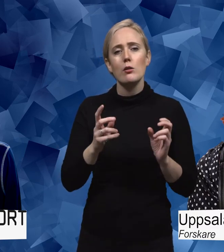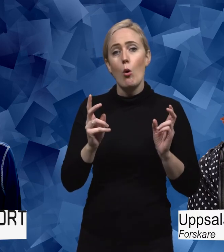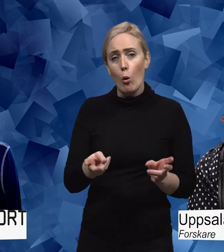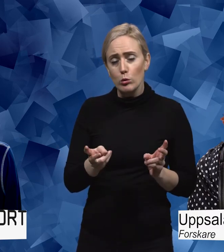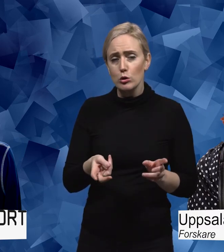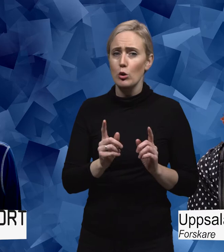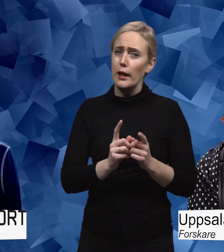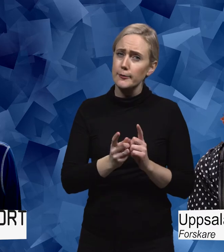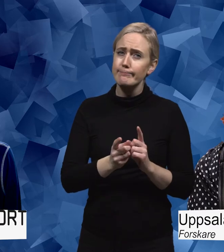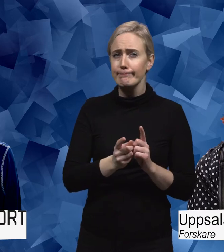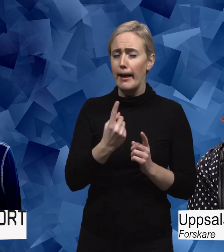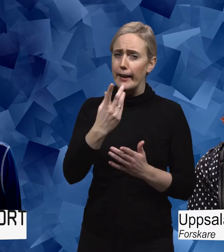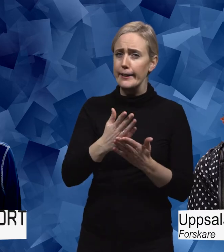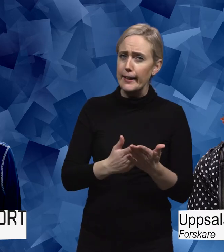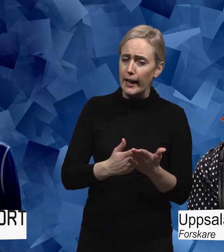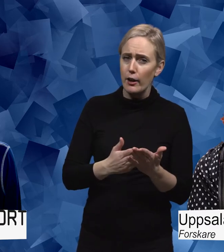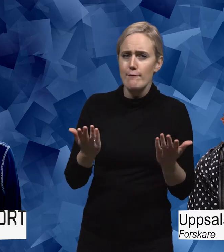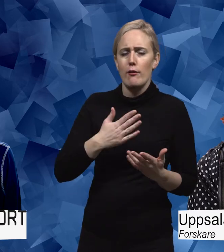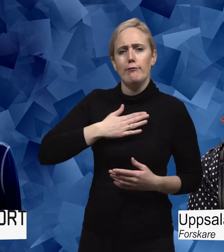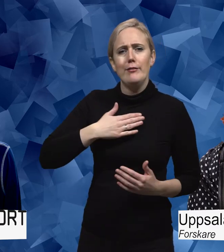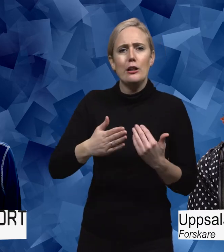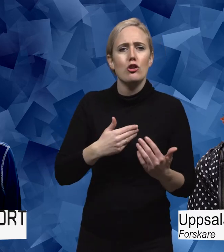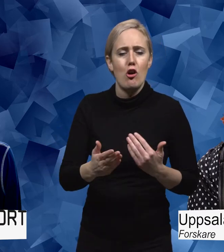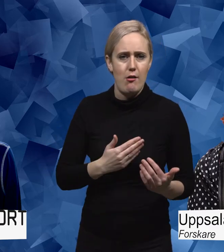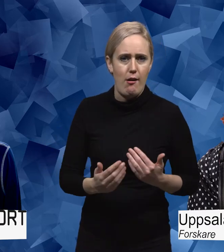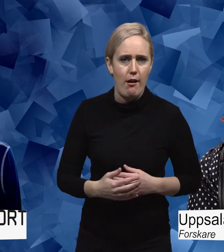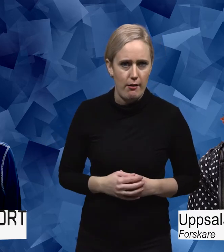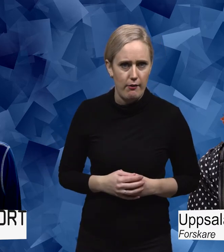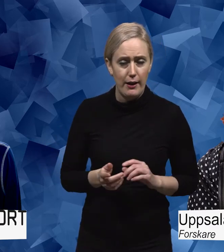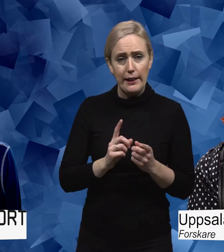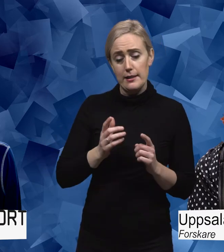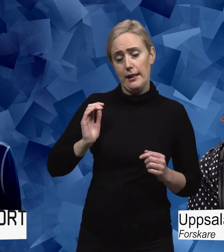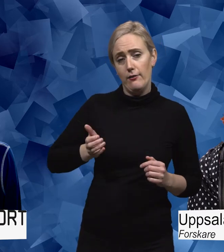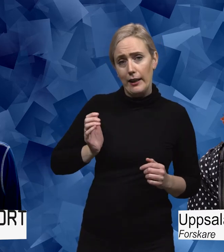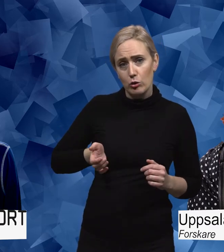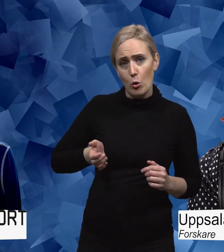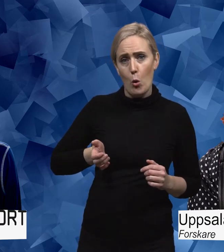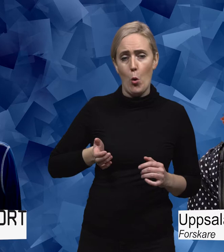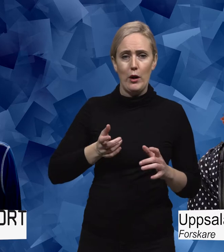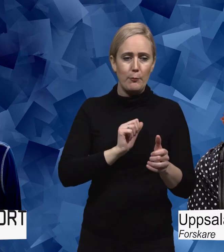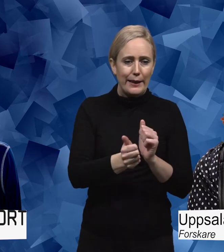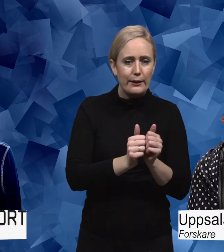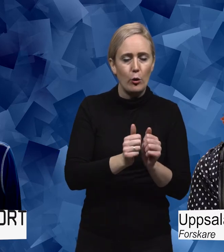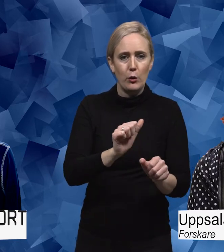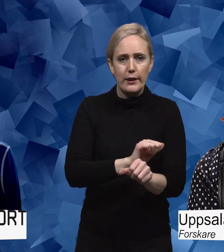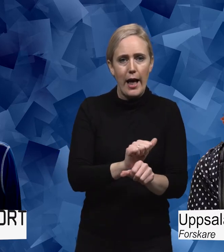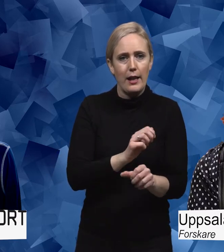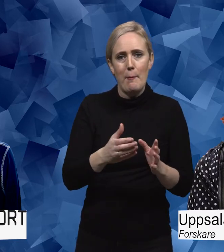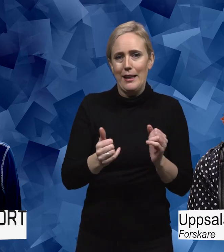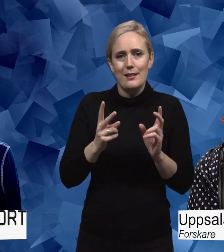kanske till viss del vad man vill göra också lite grann. Jag tänker att kanske kvinnor kanske är idrottare och tränare utan att organisera sig på